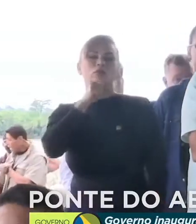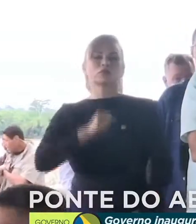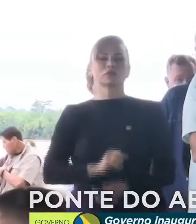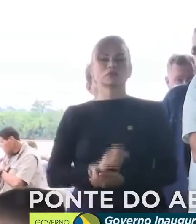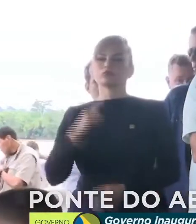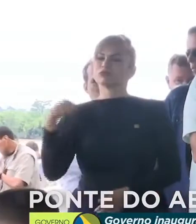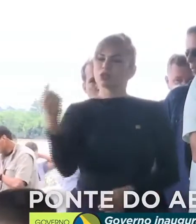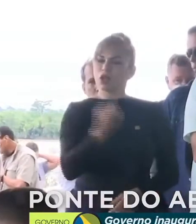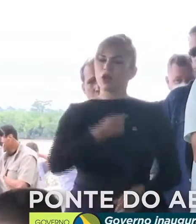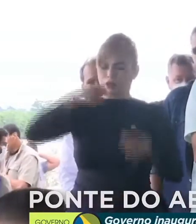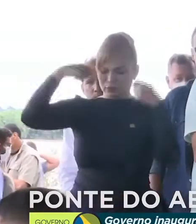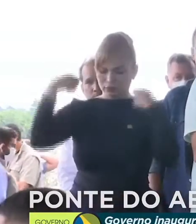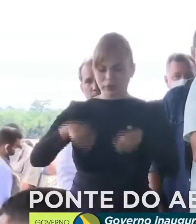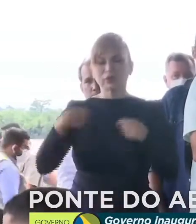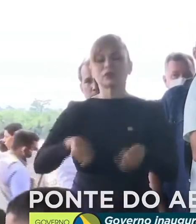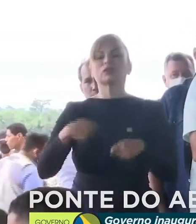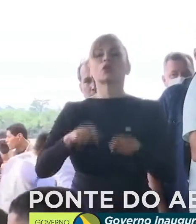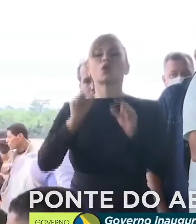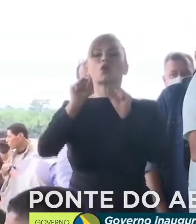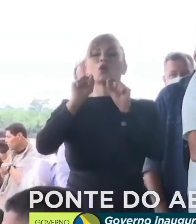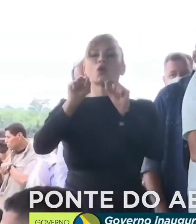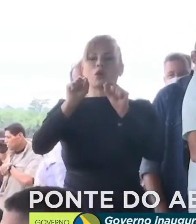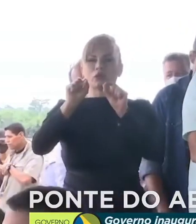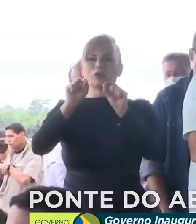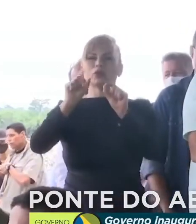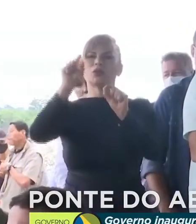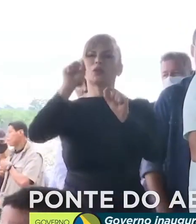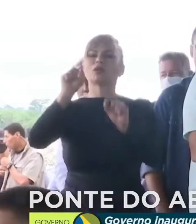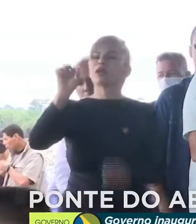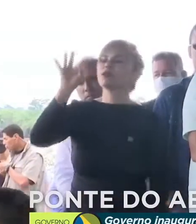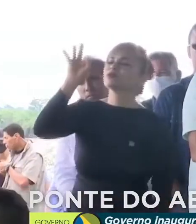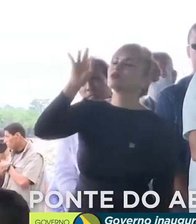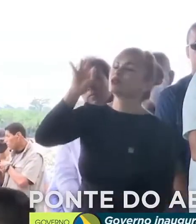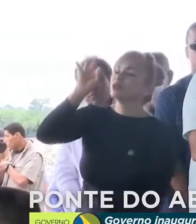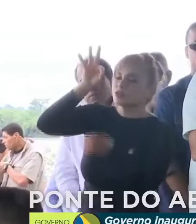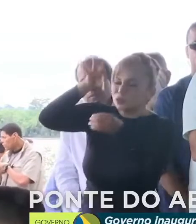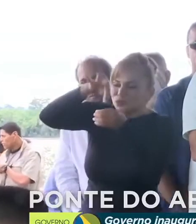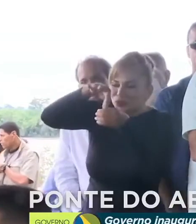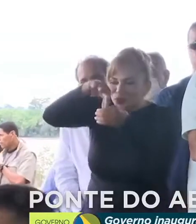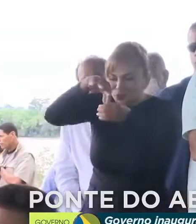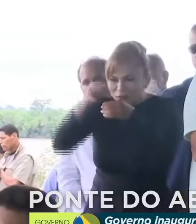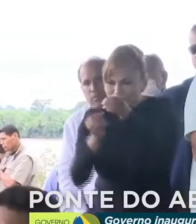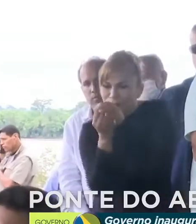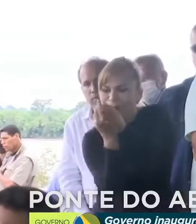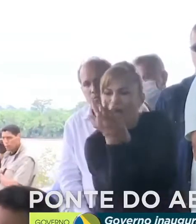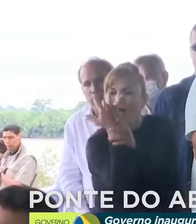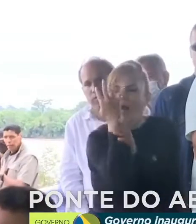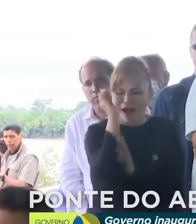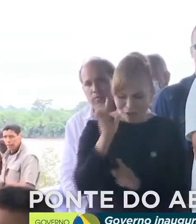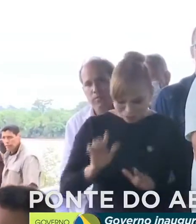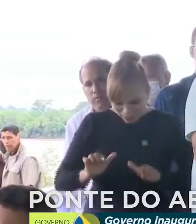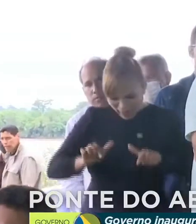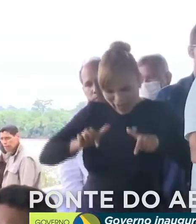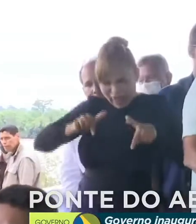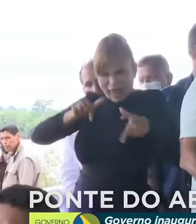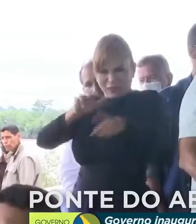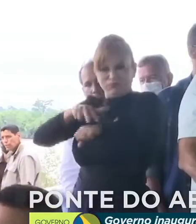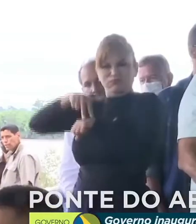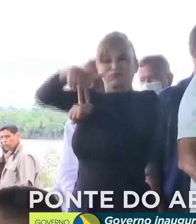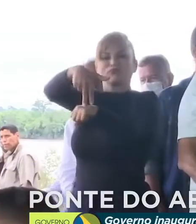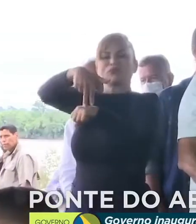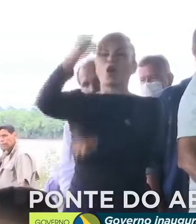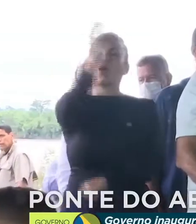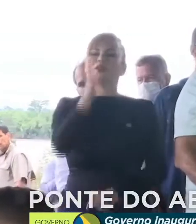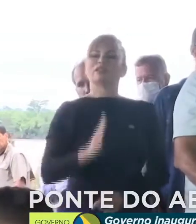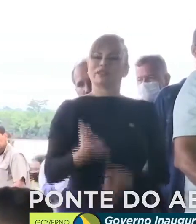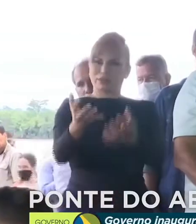Nós precisamos colocar a semente do trabalho. Nós acreditamos no brasileiro que